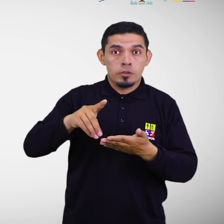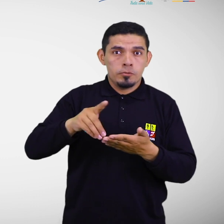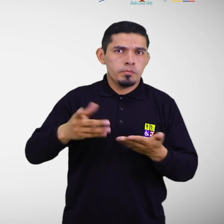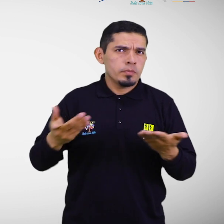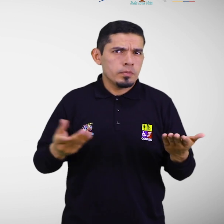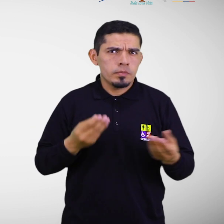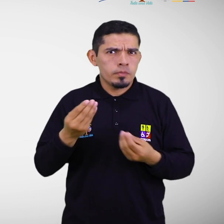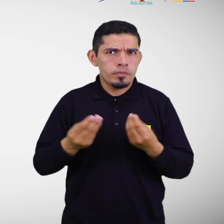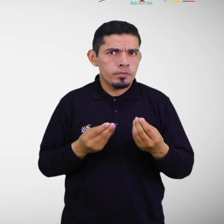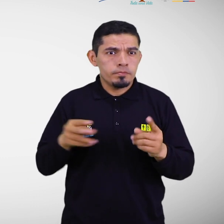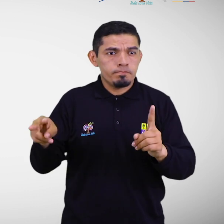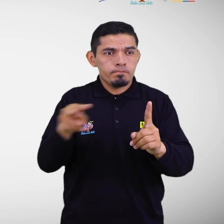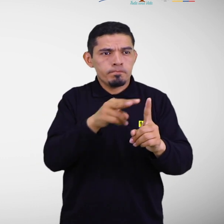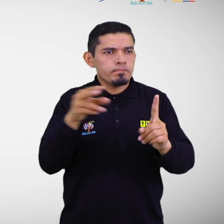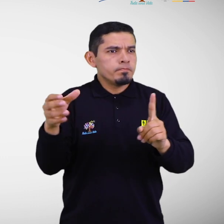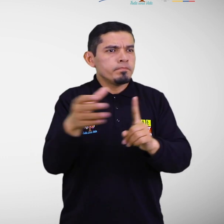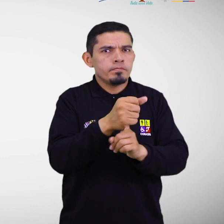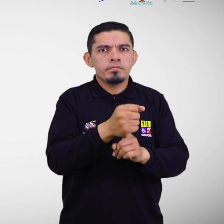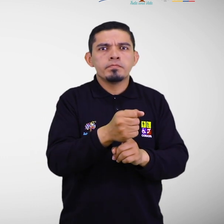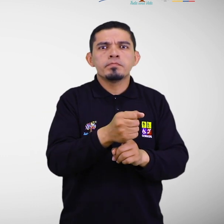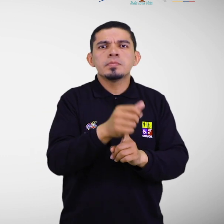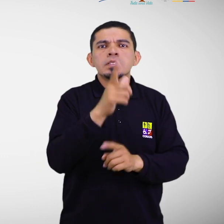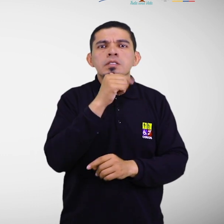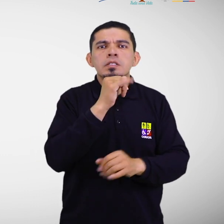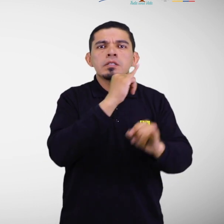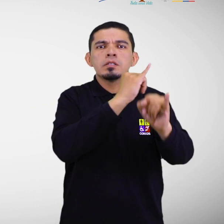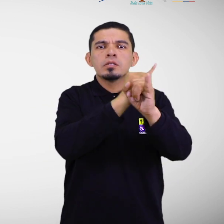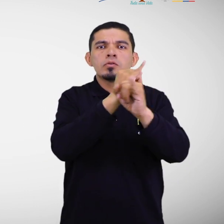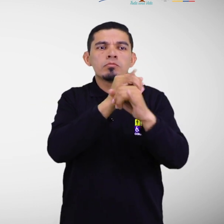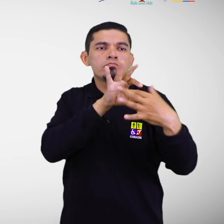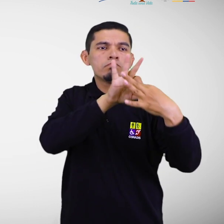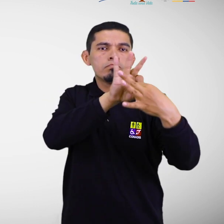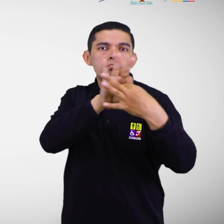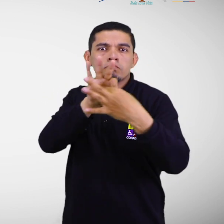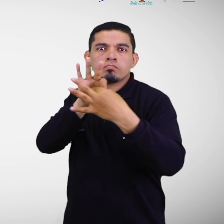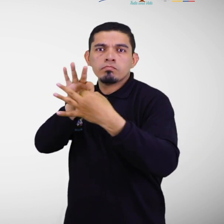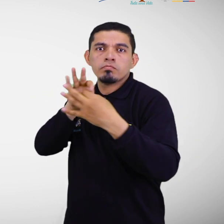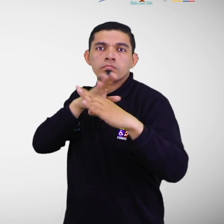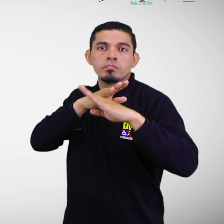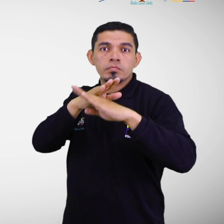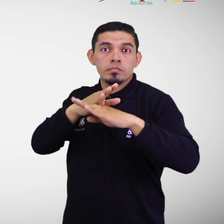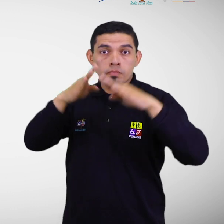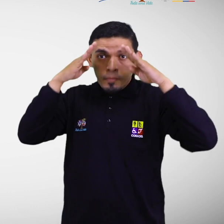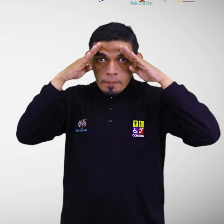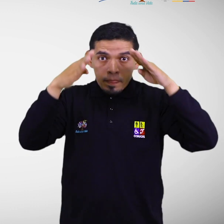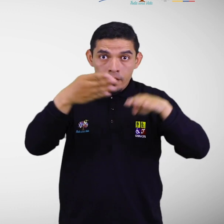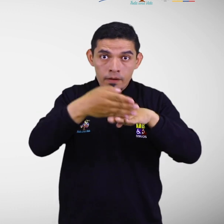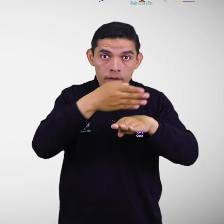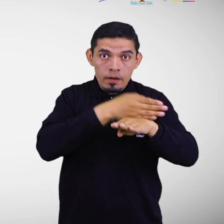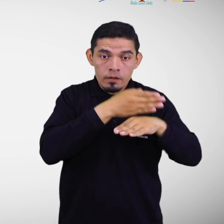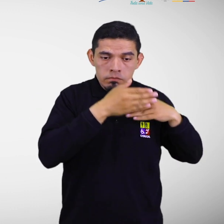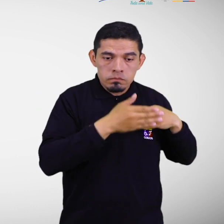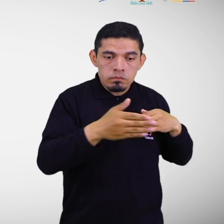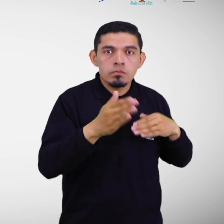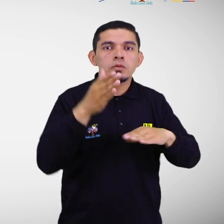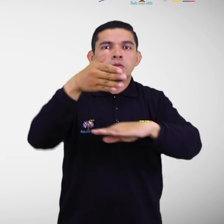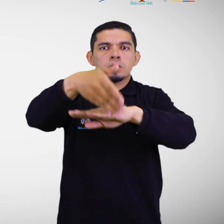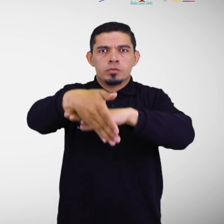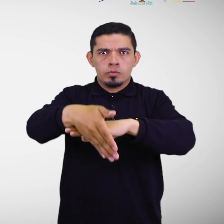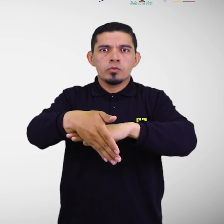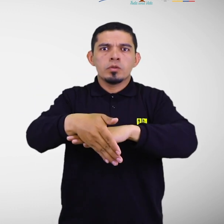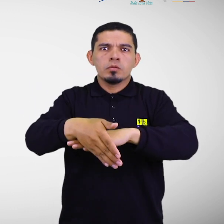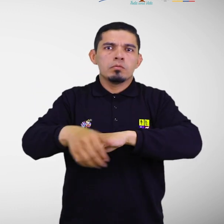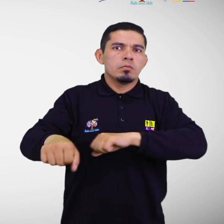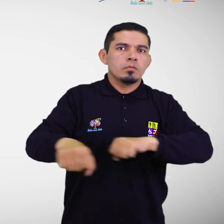la identificación de los actores competentes para articular la prevención, atención antes, durante y posterior a un evento